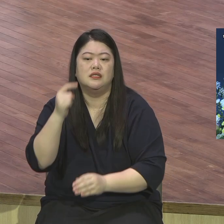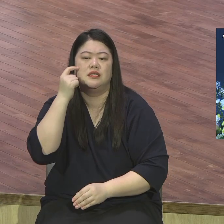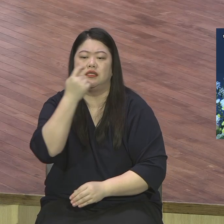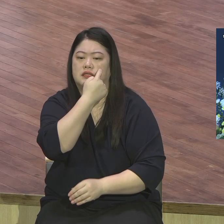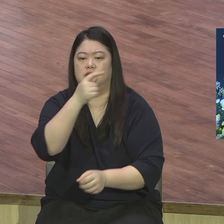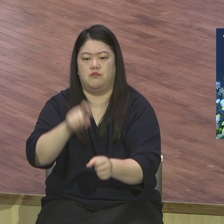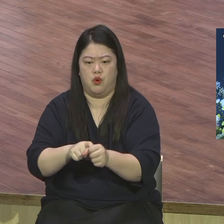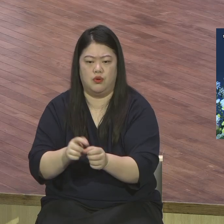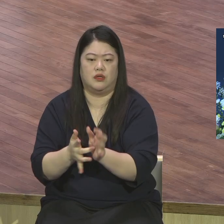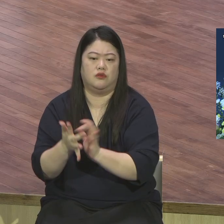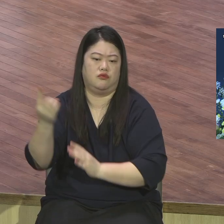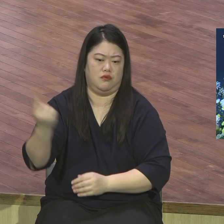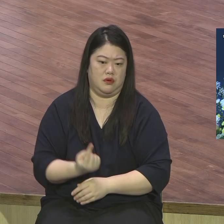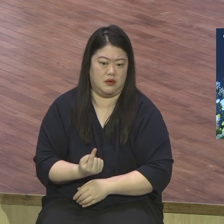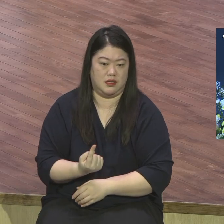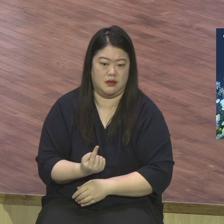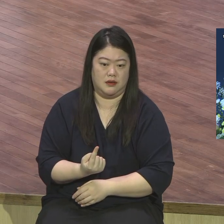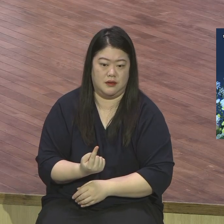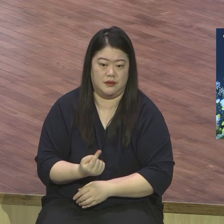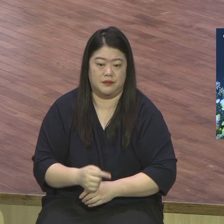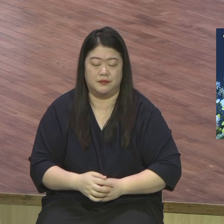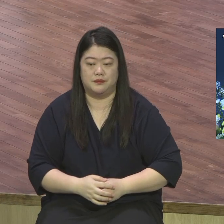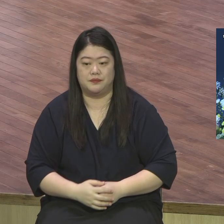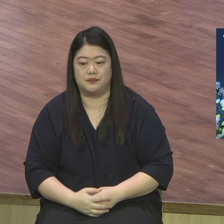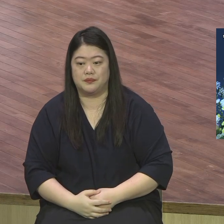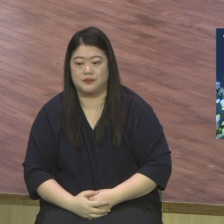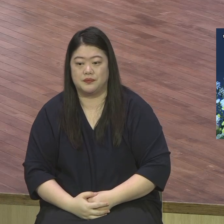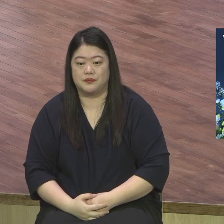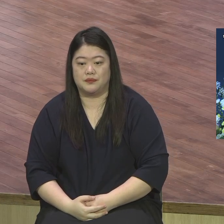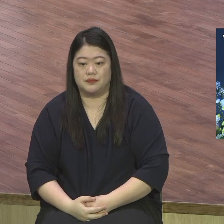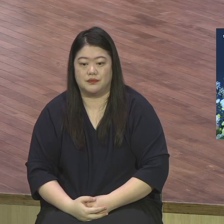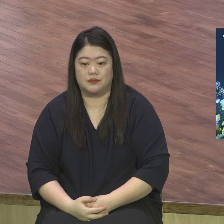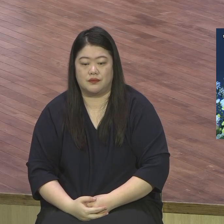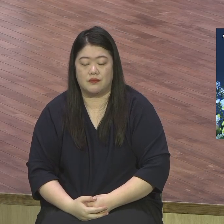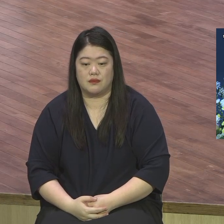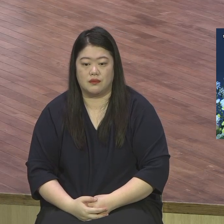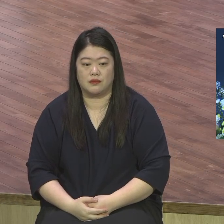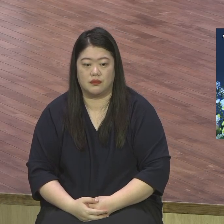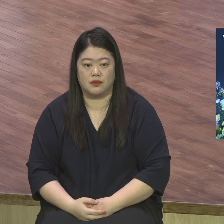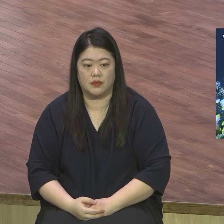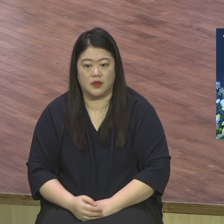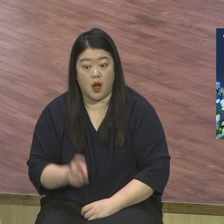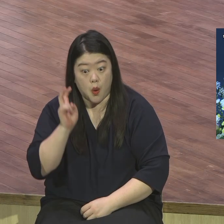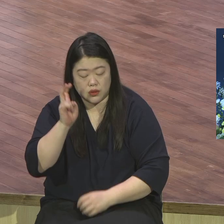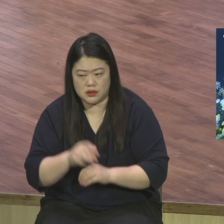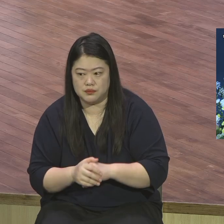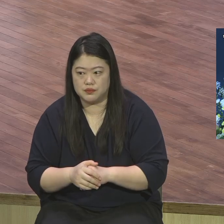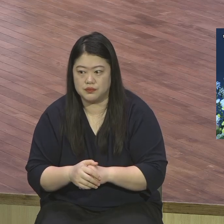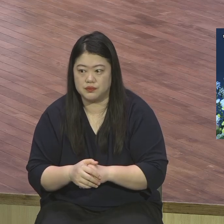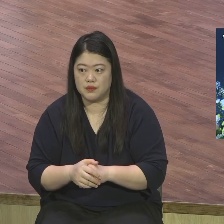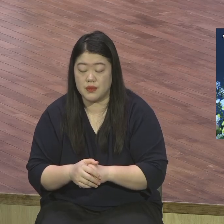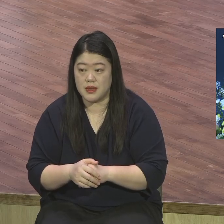예수 믿으면 병 낫는다더라 예수 믿으면 부자된다더라